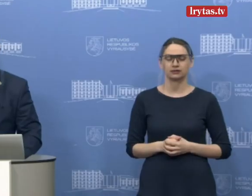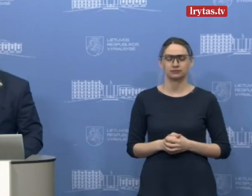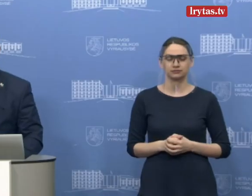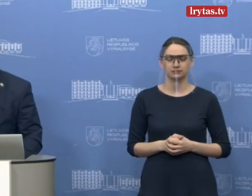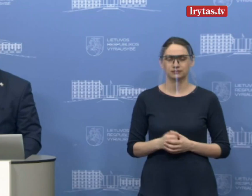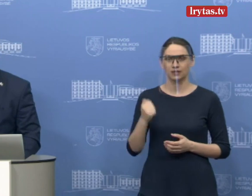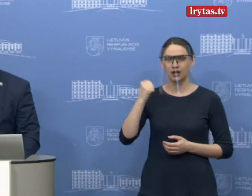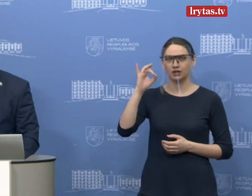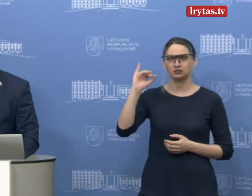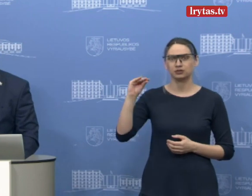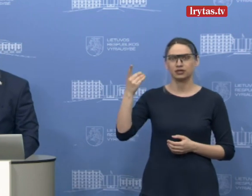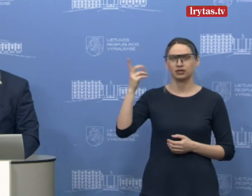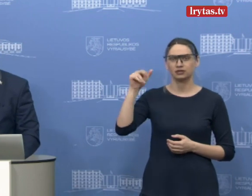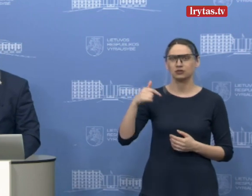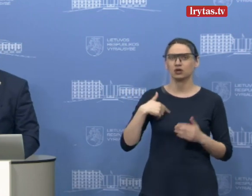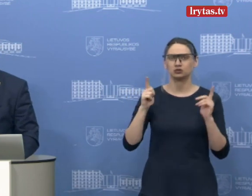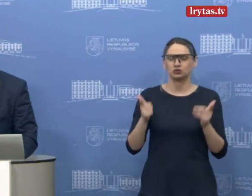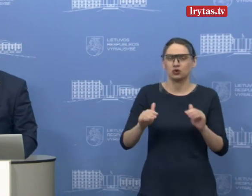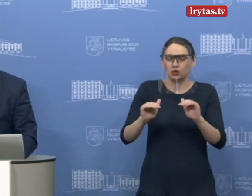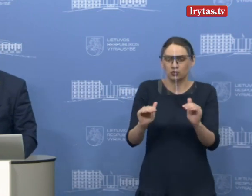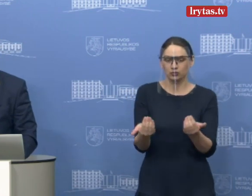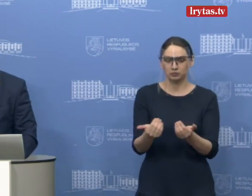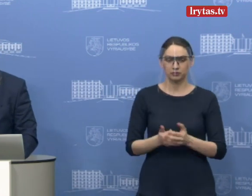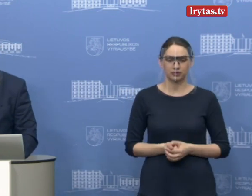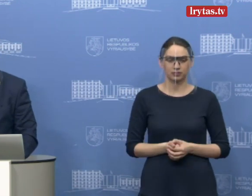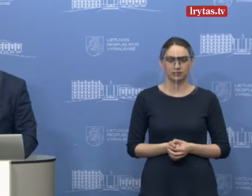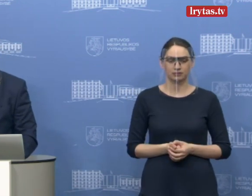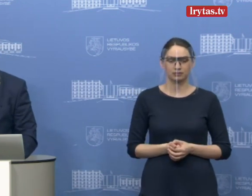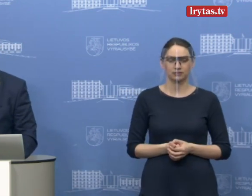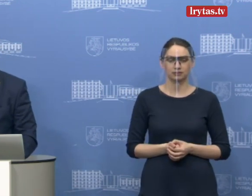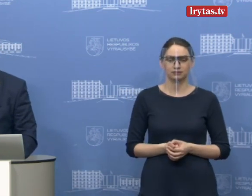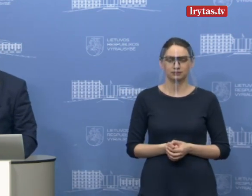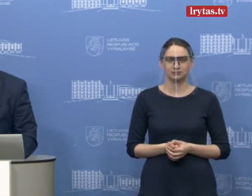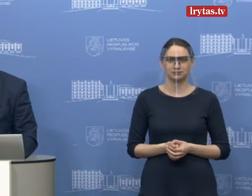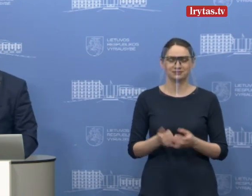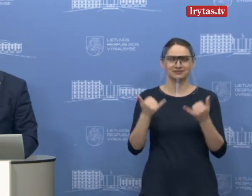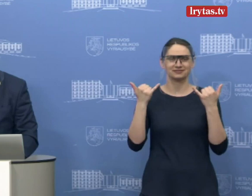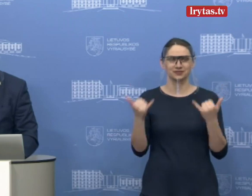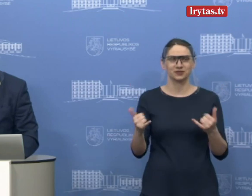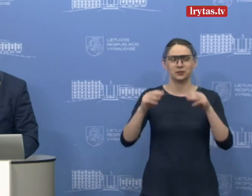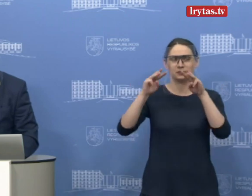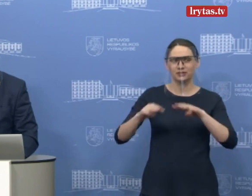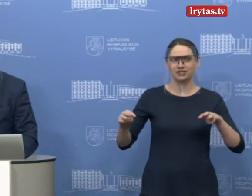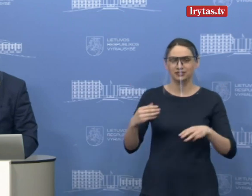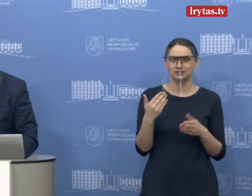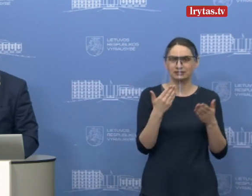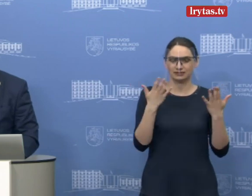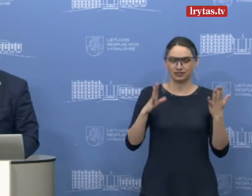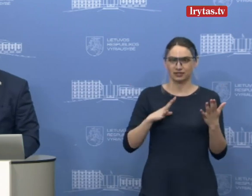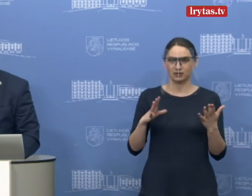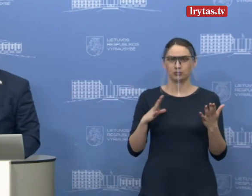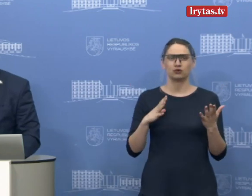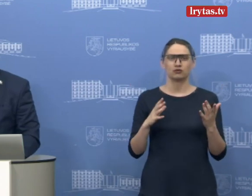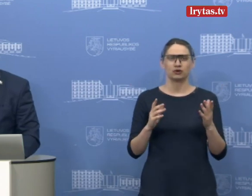Ačiū, Gvidriau. Tai aš labai trumpai, kadangi labai detaliai šiandien ministras ministerijoje